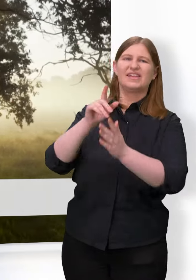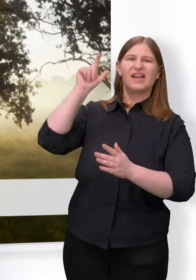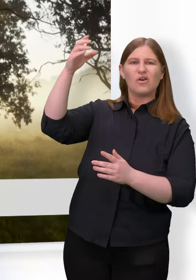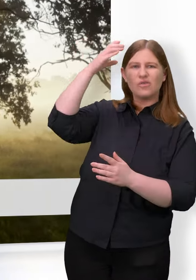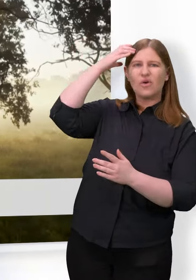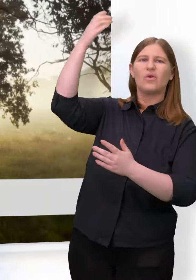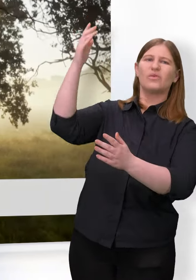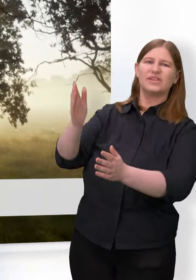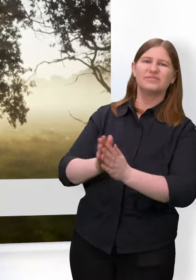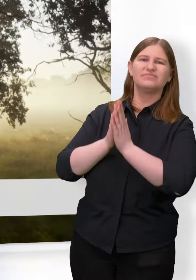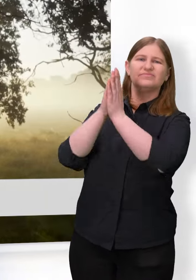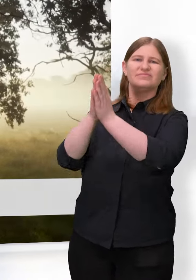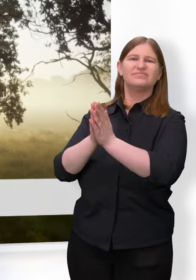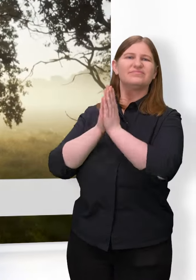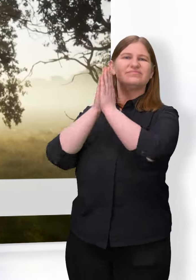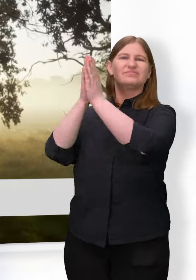den König an.